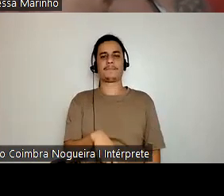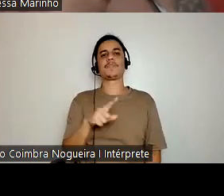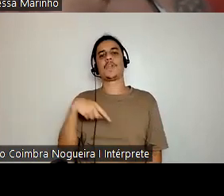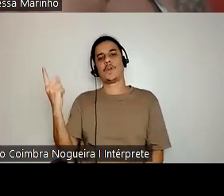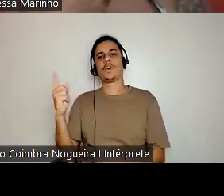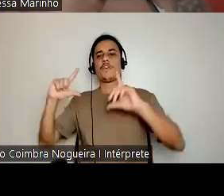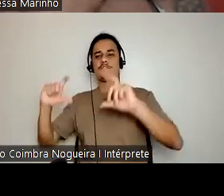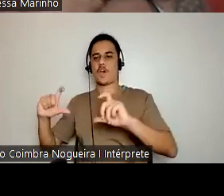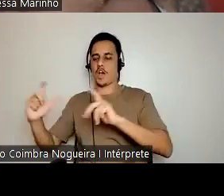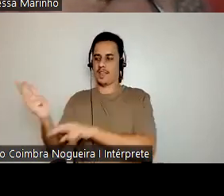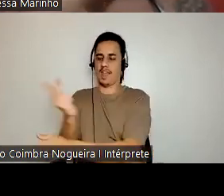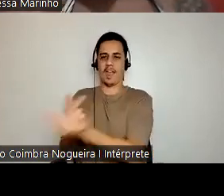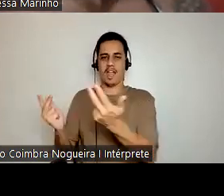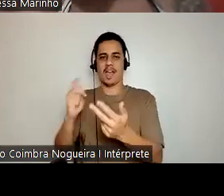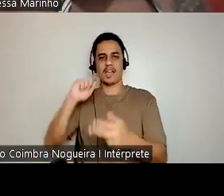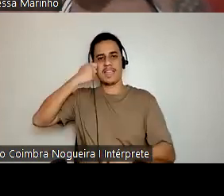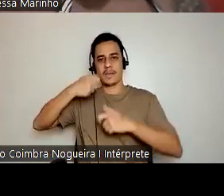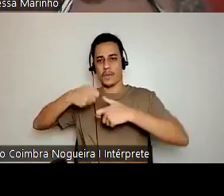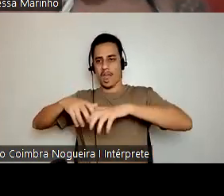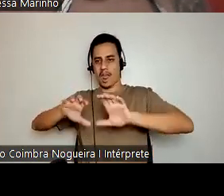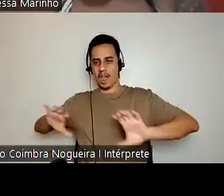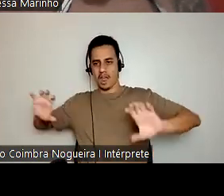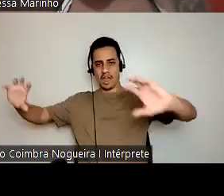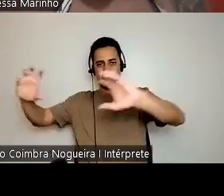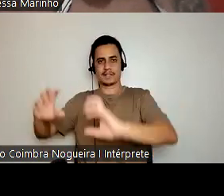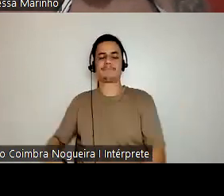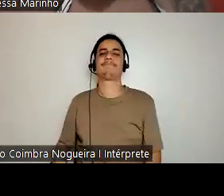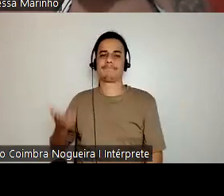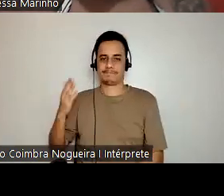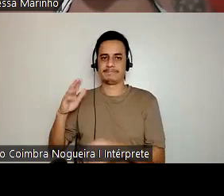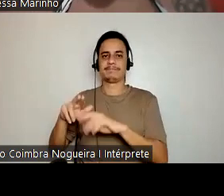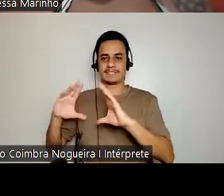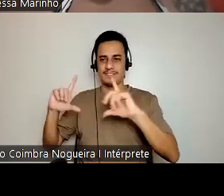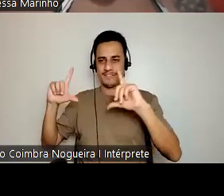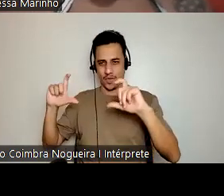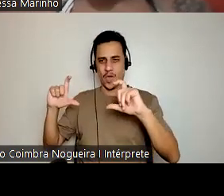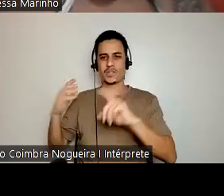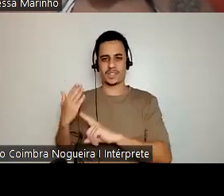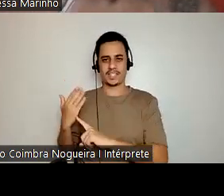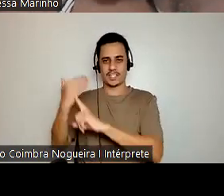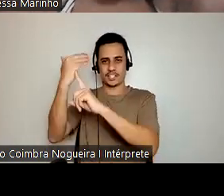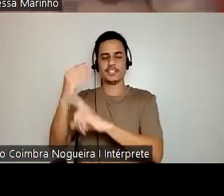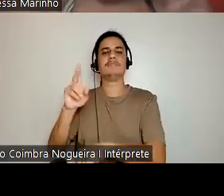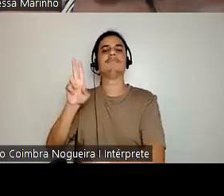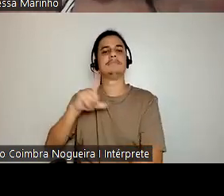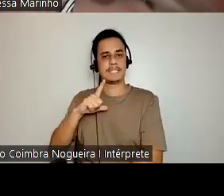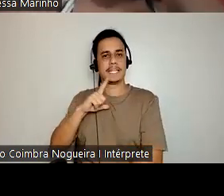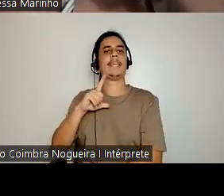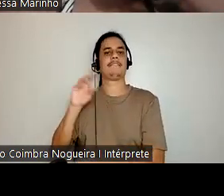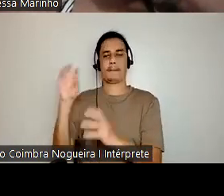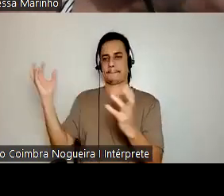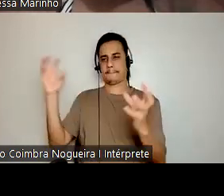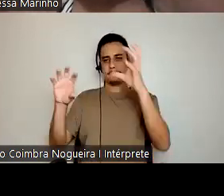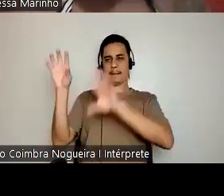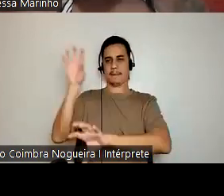montada. foi muito comum com o advento da fotografia em tecnologia se recorrer a essa montagem de